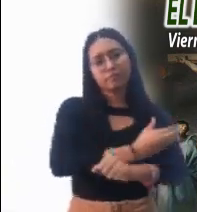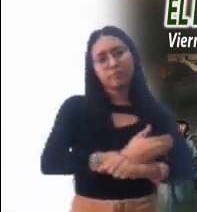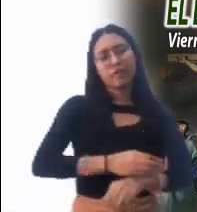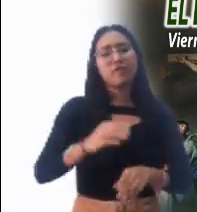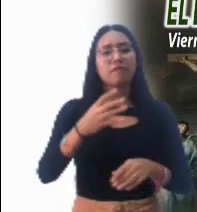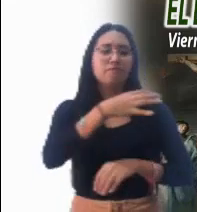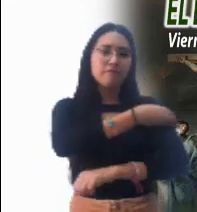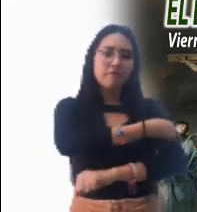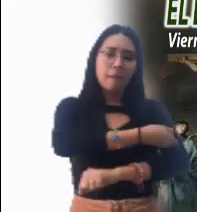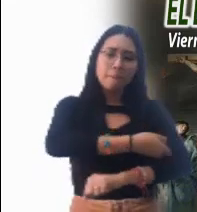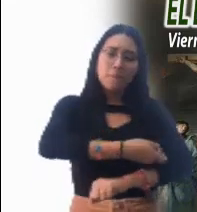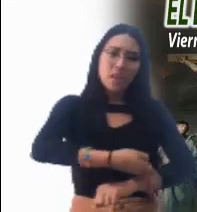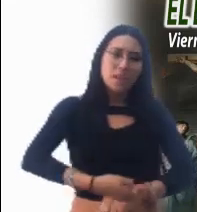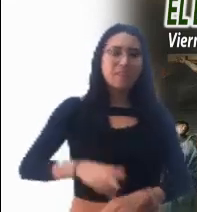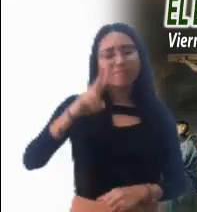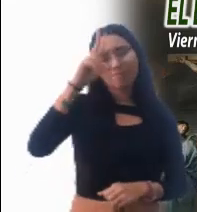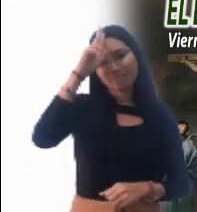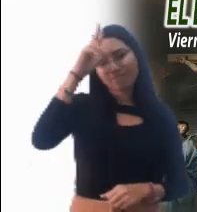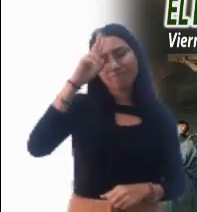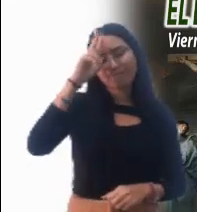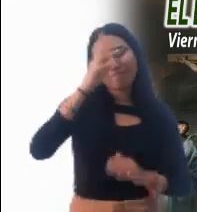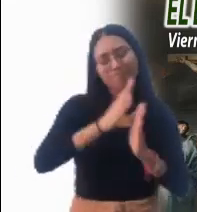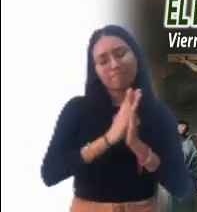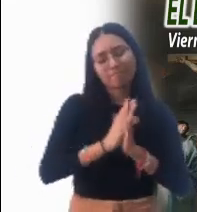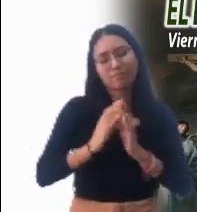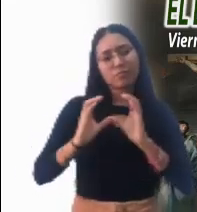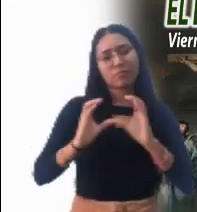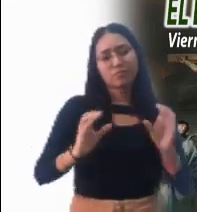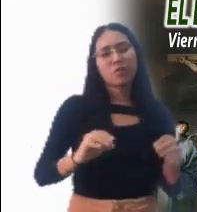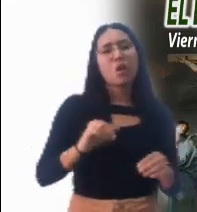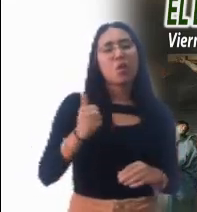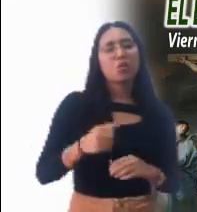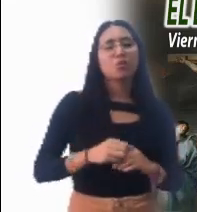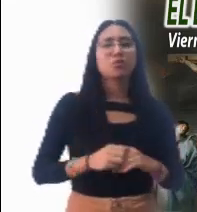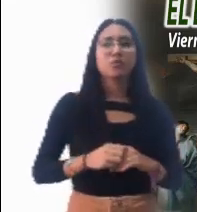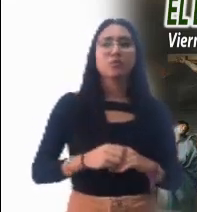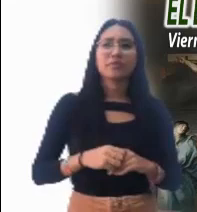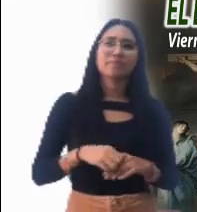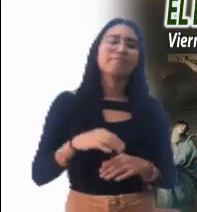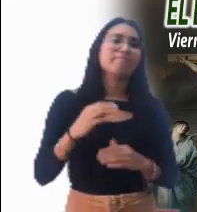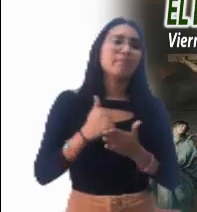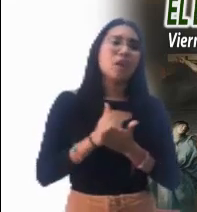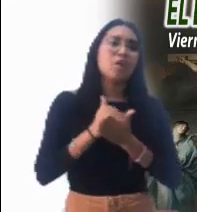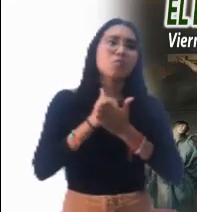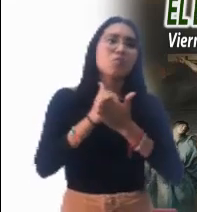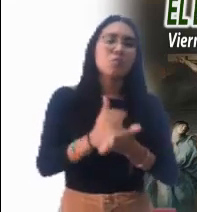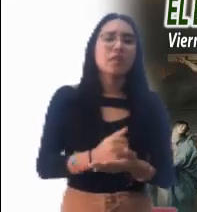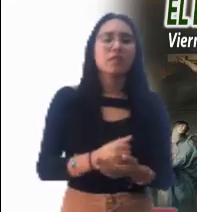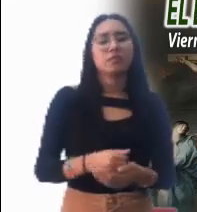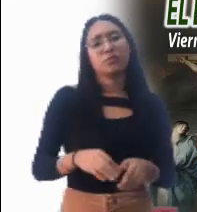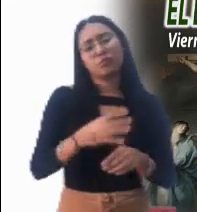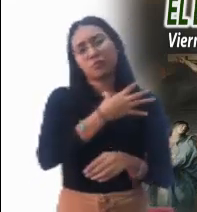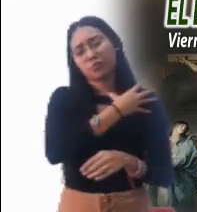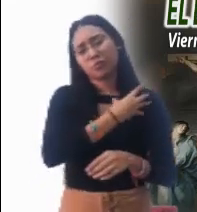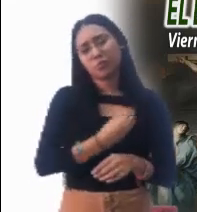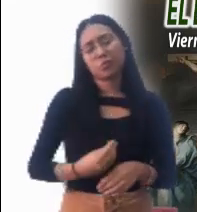familias de todos los que han sufrido la violencia, en especial a aquellos inocentes que han tenido que soportar en